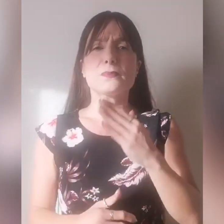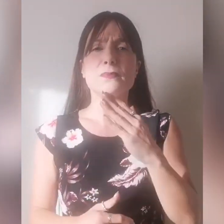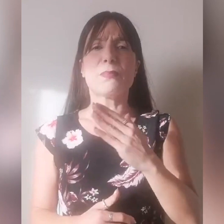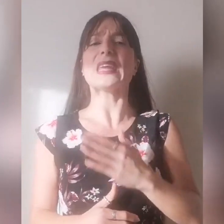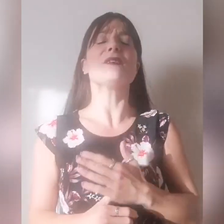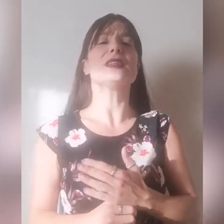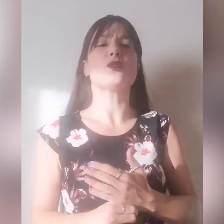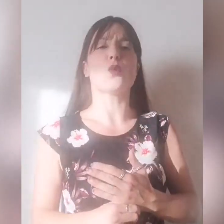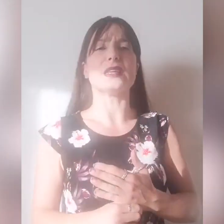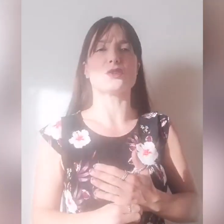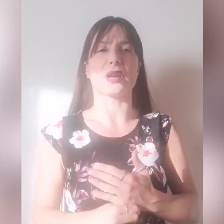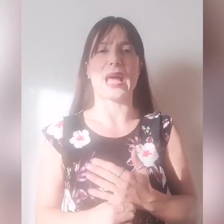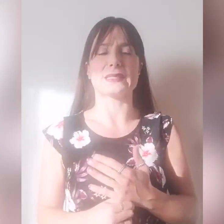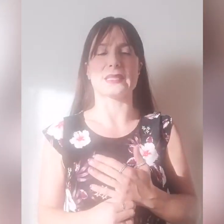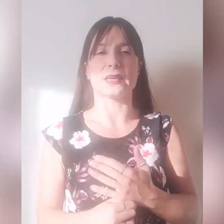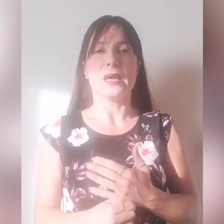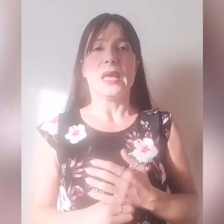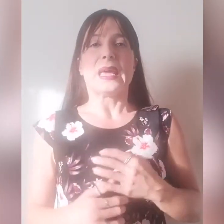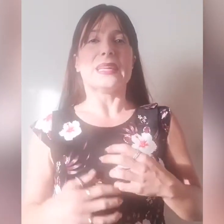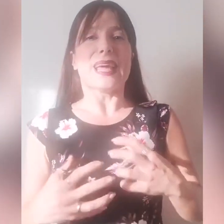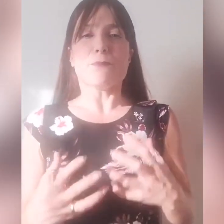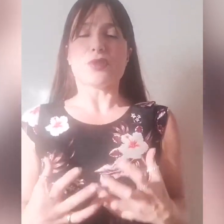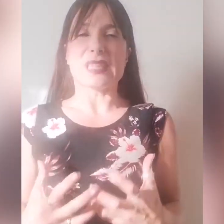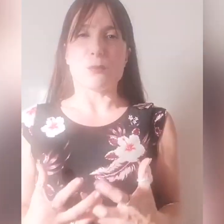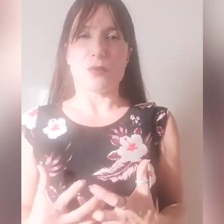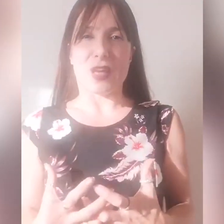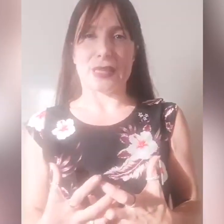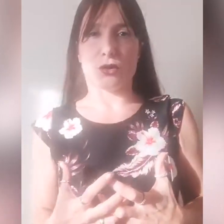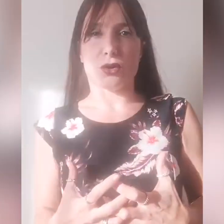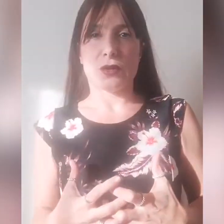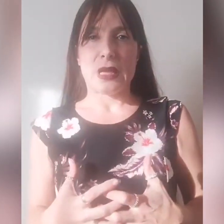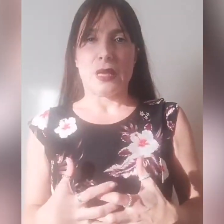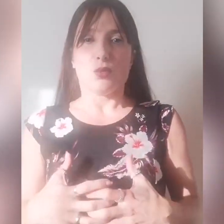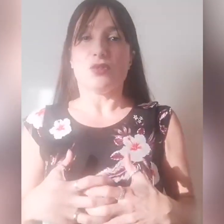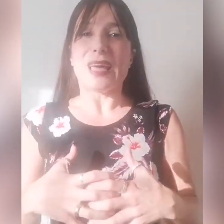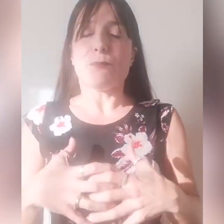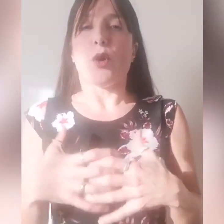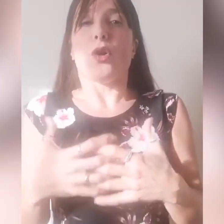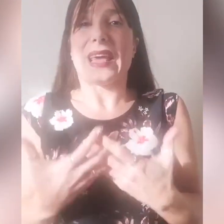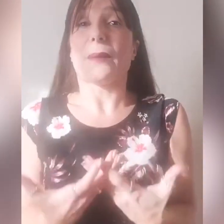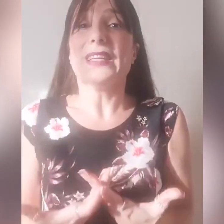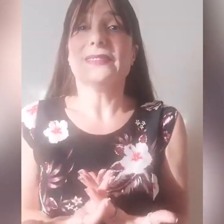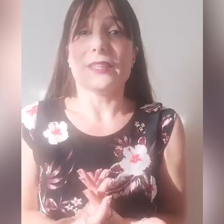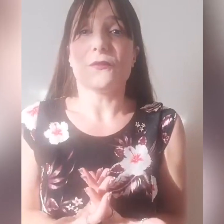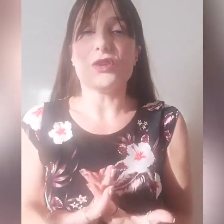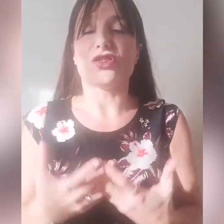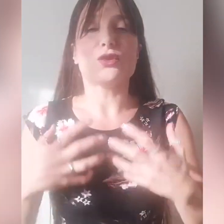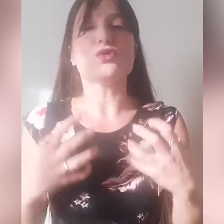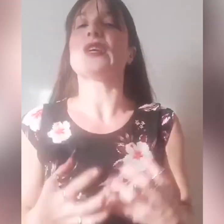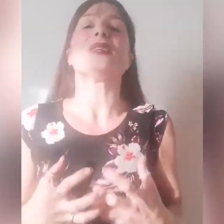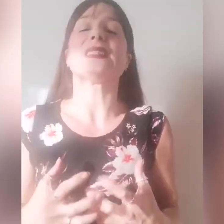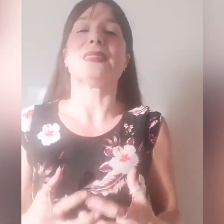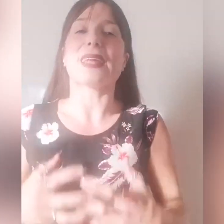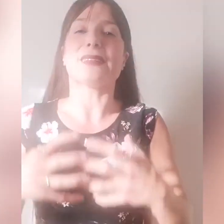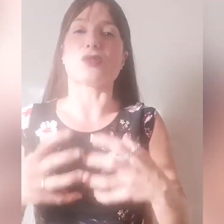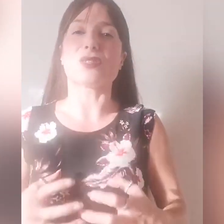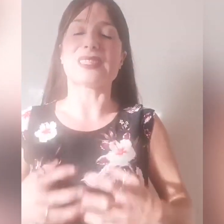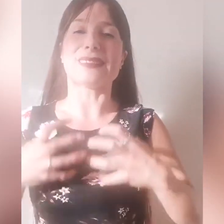Perché vi dico questo ragazzi? Che tempo stiamo vivendo? Un tempo chiaramente difficile, tutte queste dirette sono state